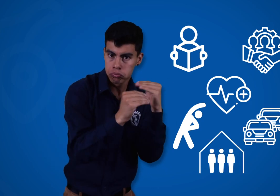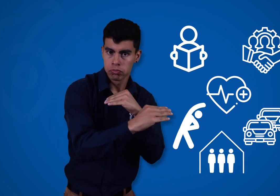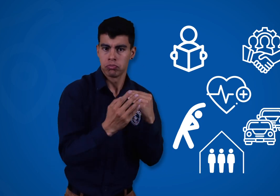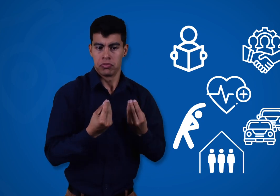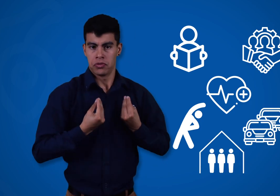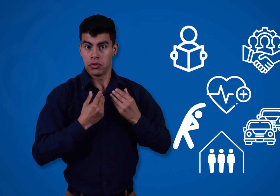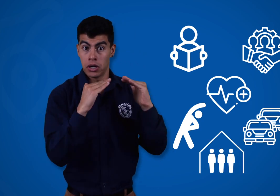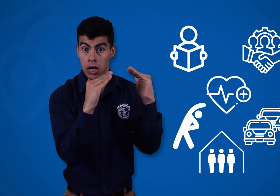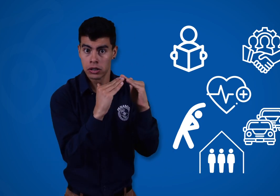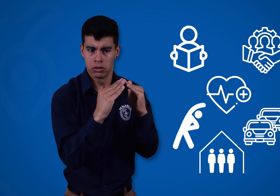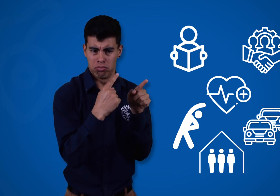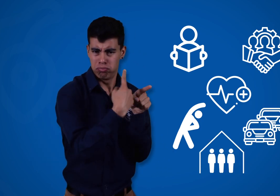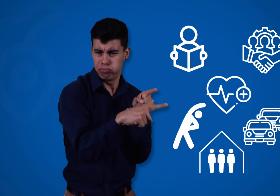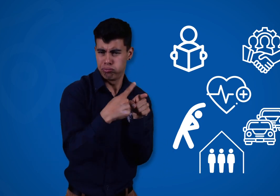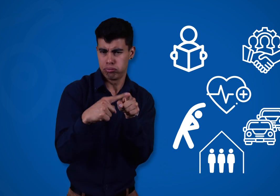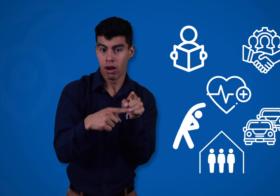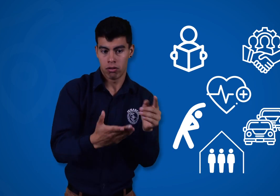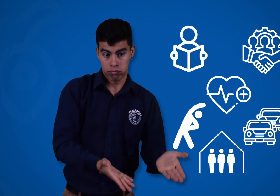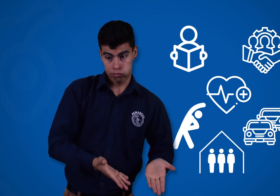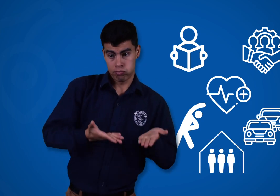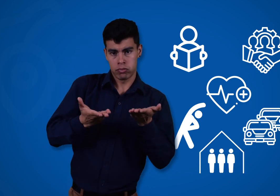vías, vivienda, entre otros aspectos.